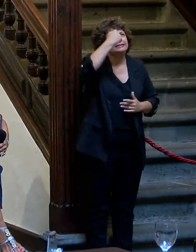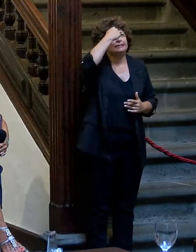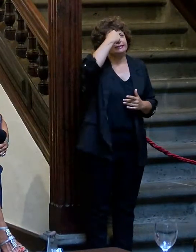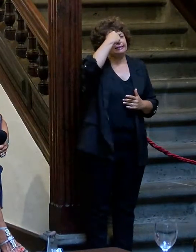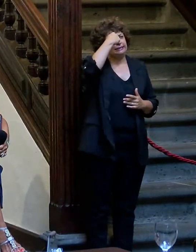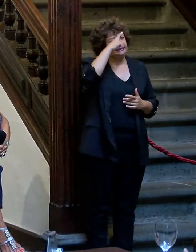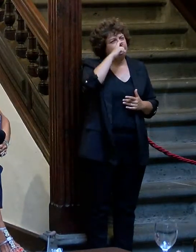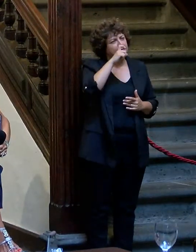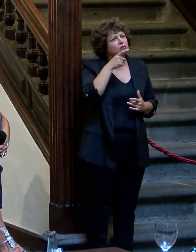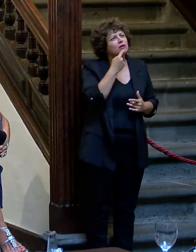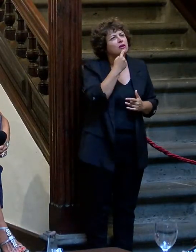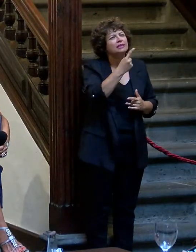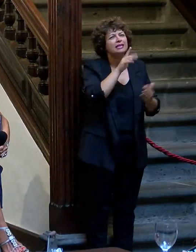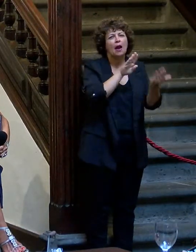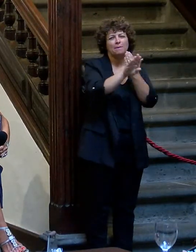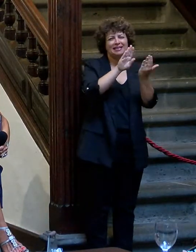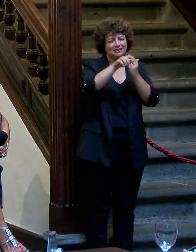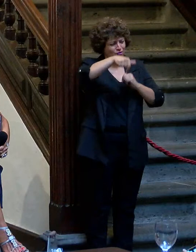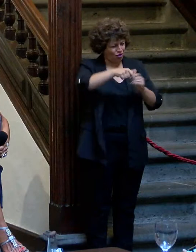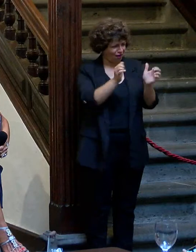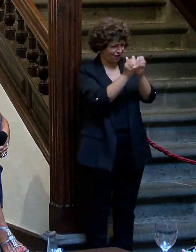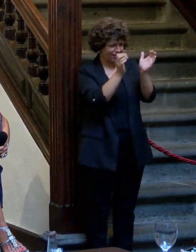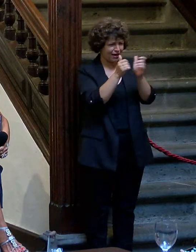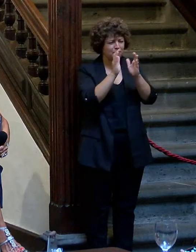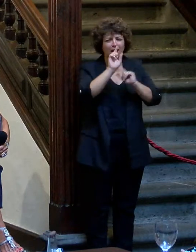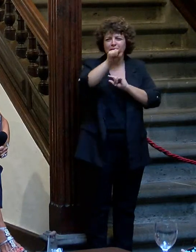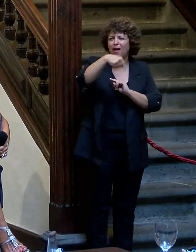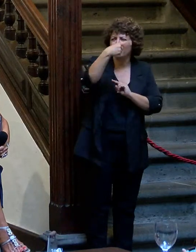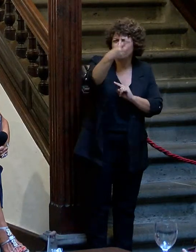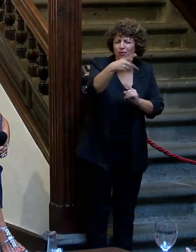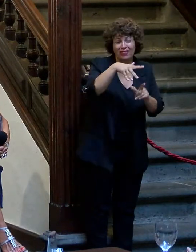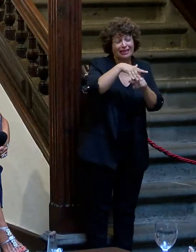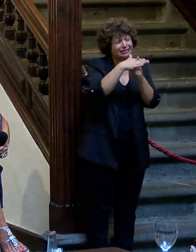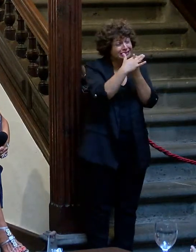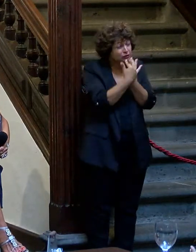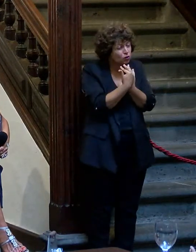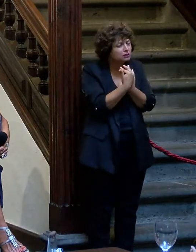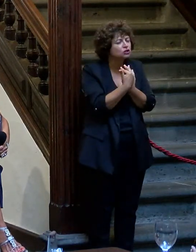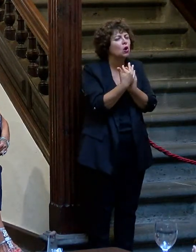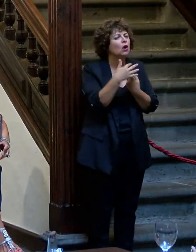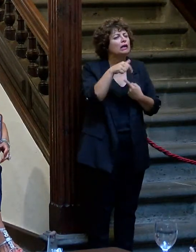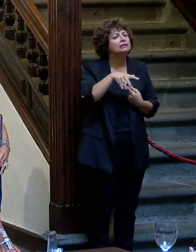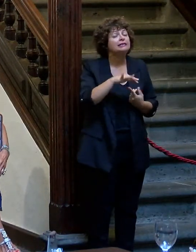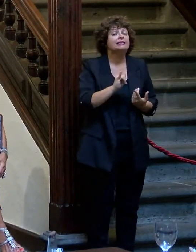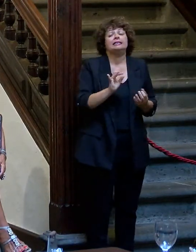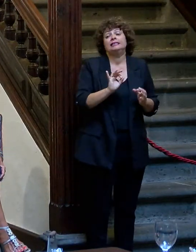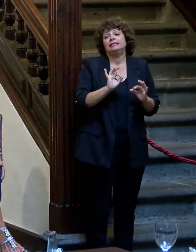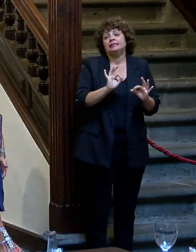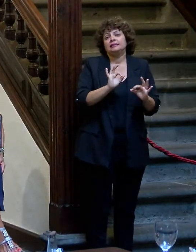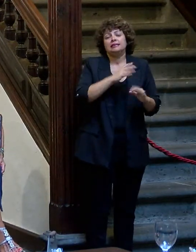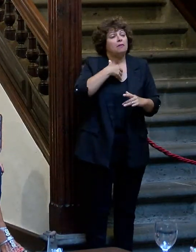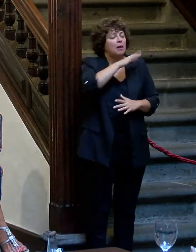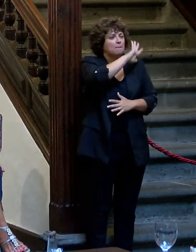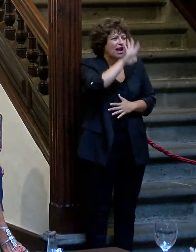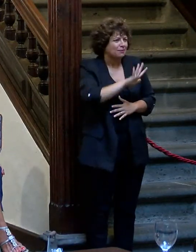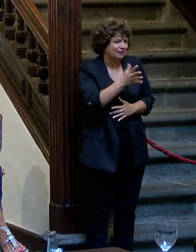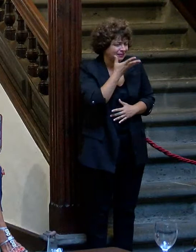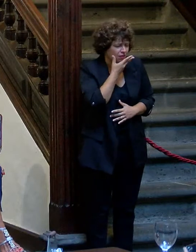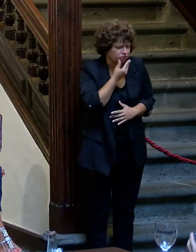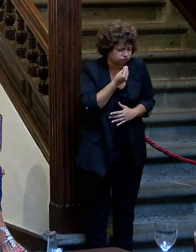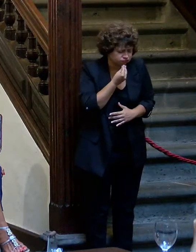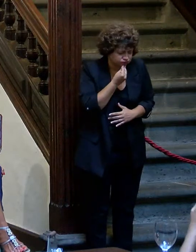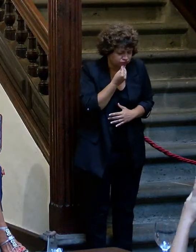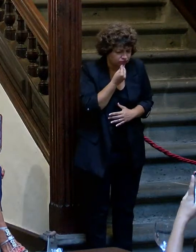cuando hablabas de los vecinos de La Palma, después de lo que ha sucedido. pues eso, que me parecía maravilloso, que mira,